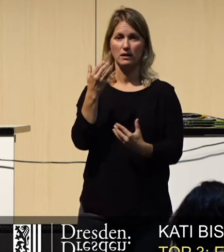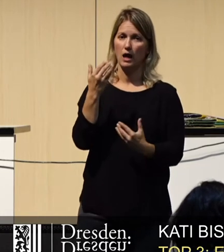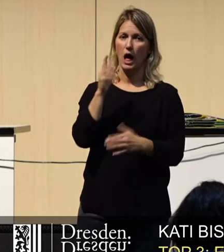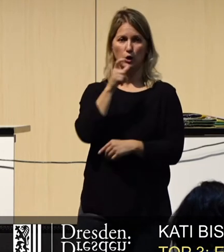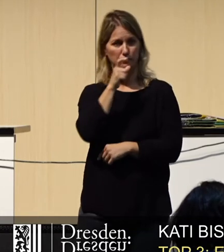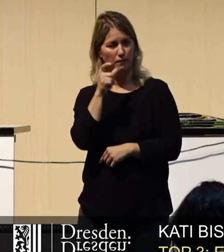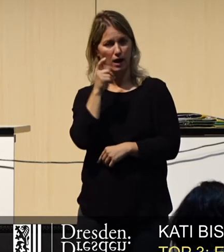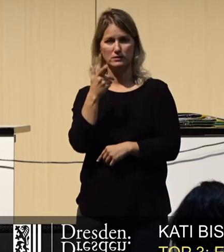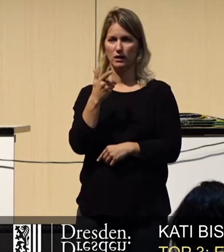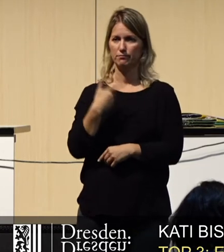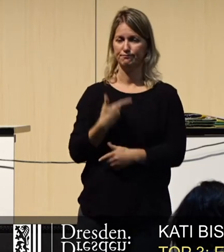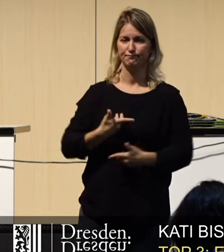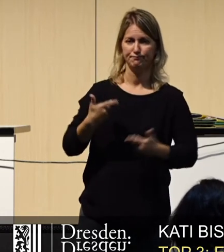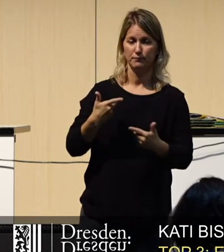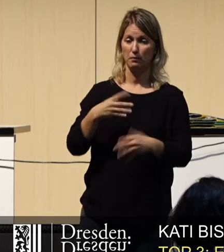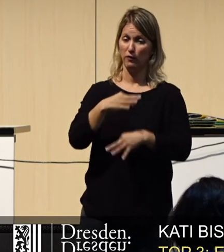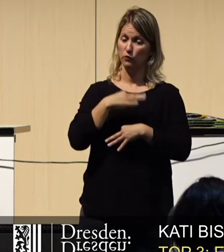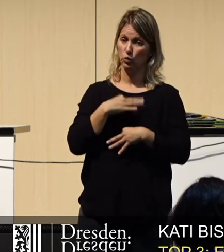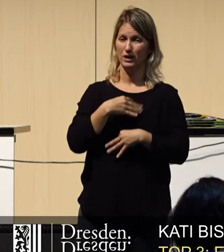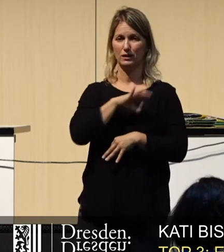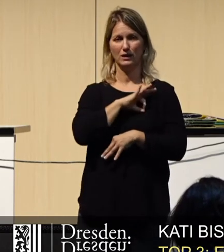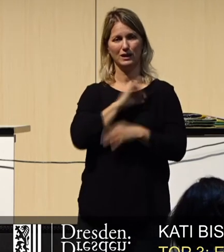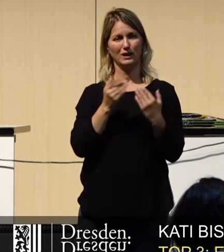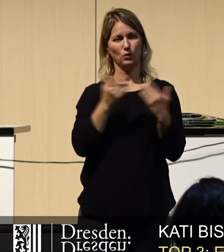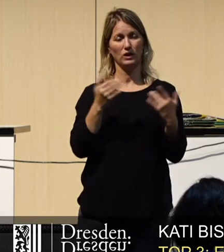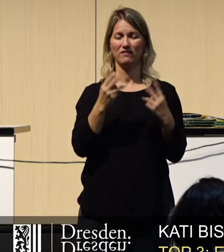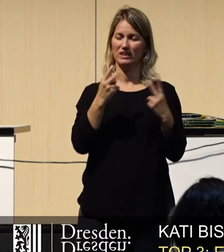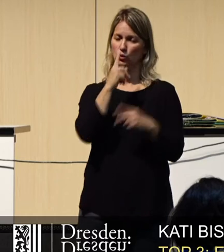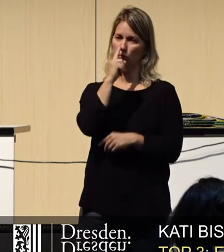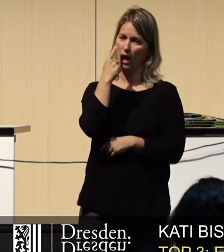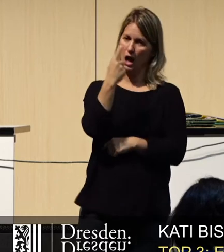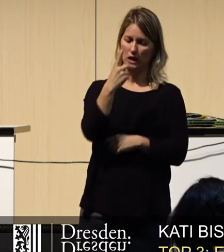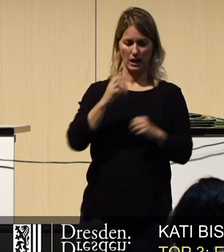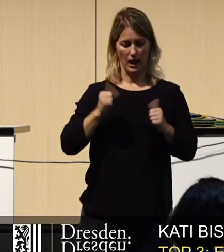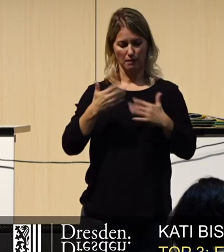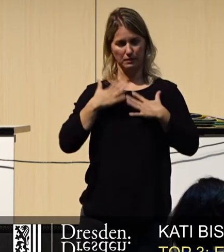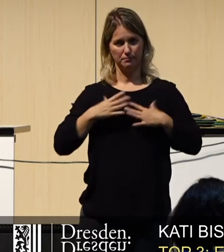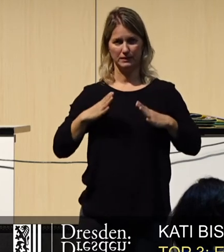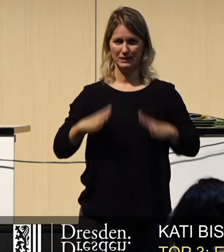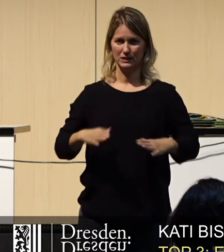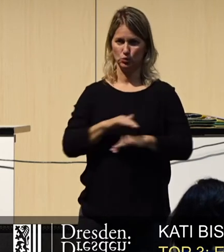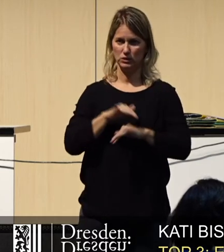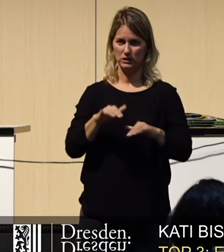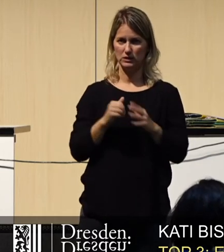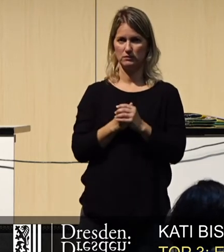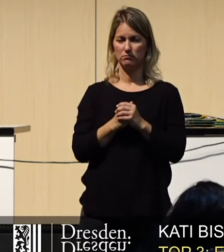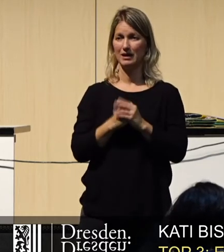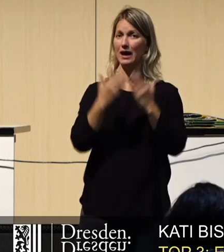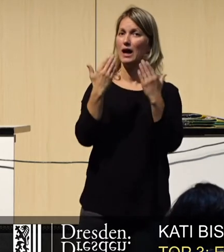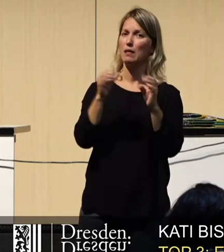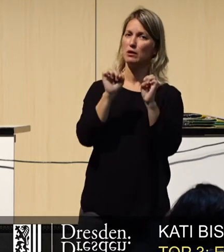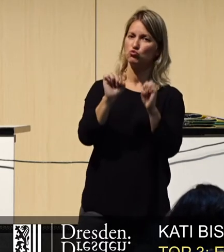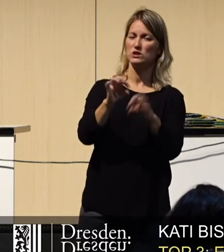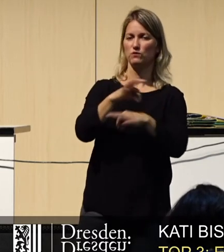trotzdem für uns Grüne steht der Erhalt des Lebens auf unserer Erde an erster Stelle. Klimaschutz hat für uns